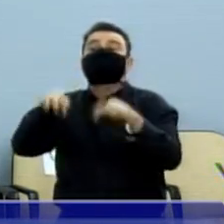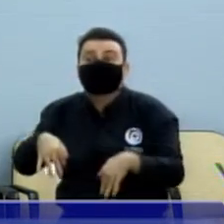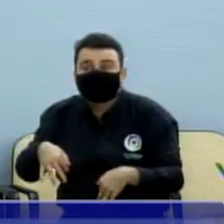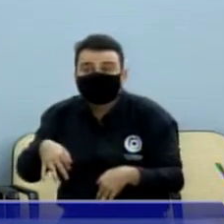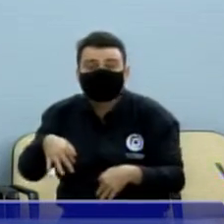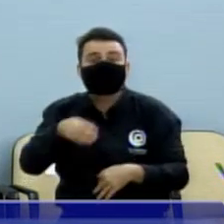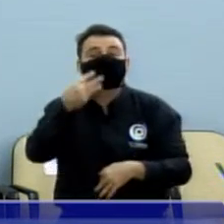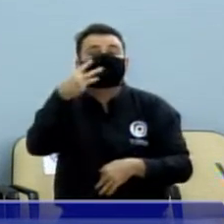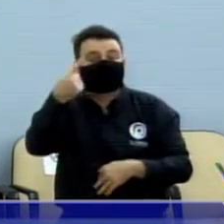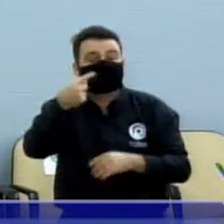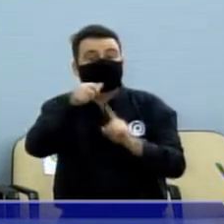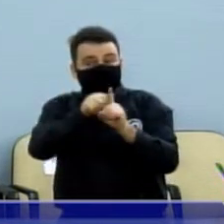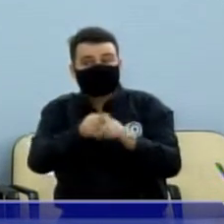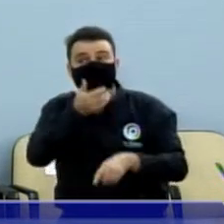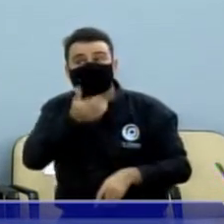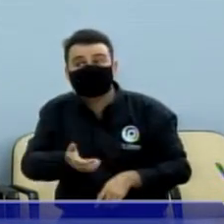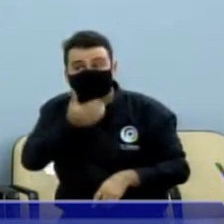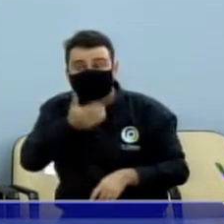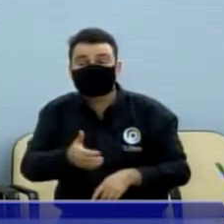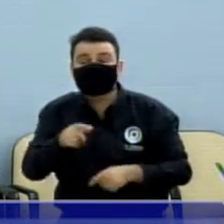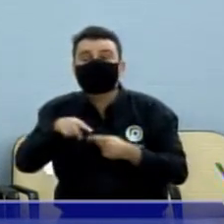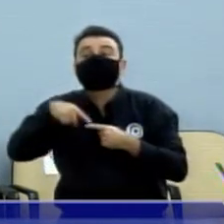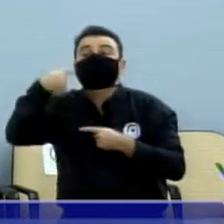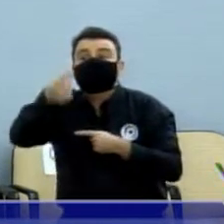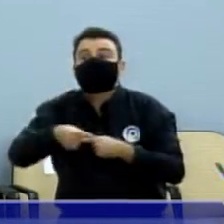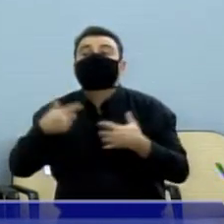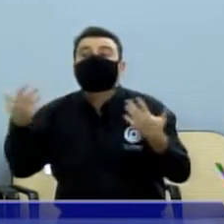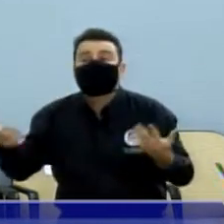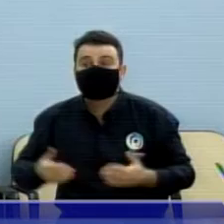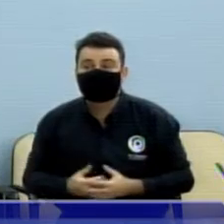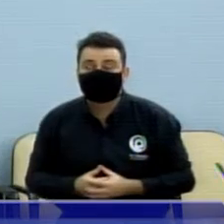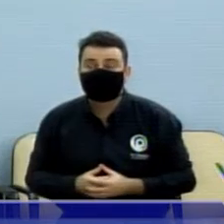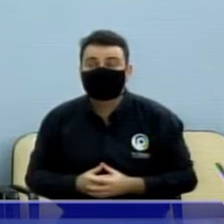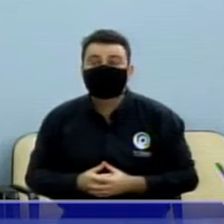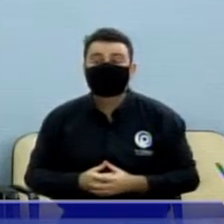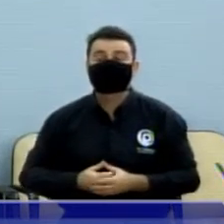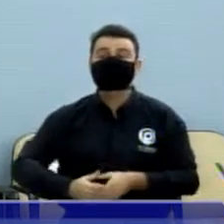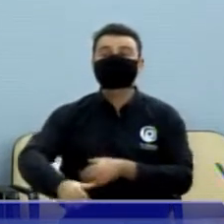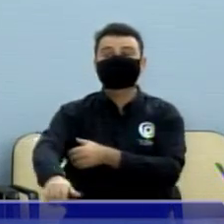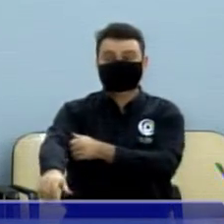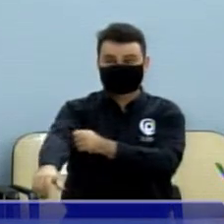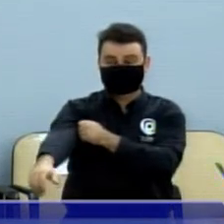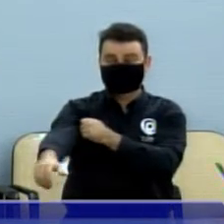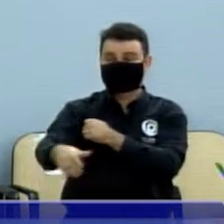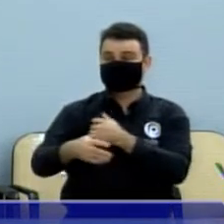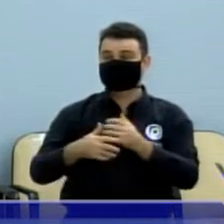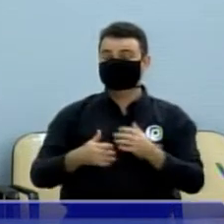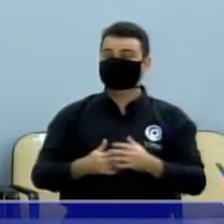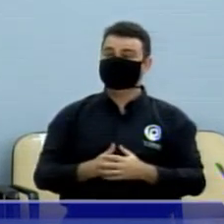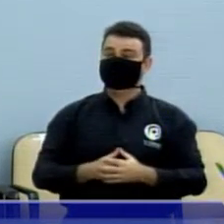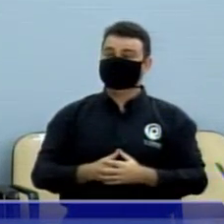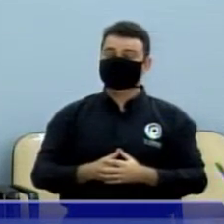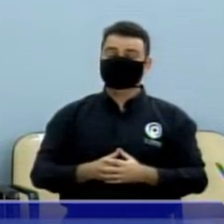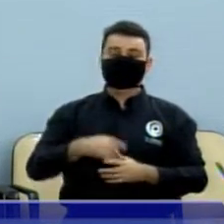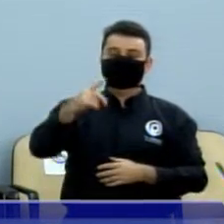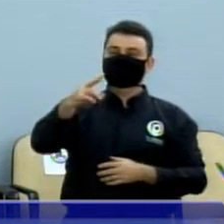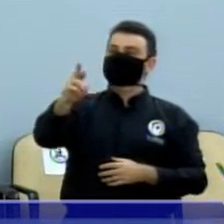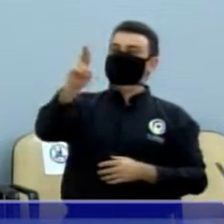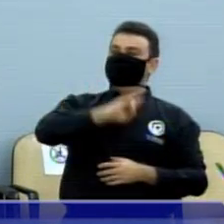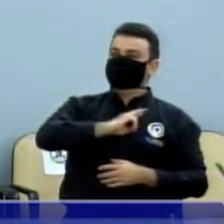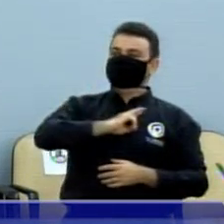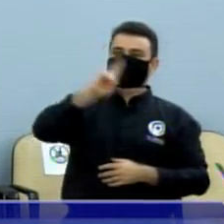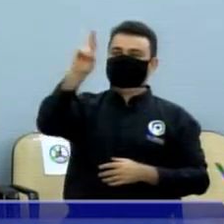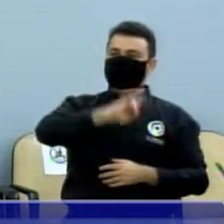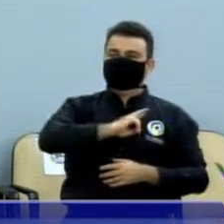perguntamos, depois do dia 31, secretário, porque qualquer pergunta que viesse antes, a convocação anterior, ela dizia que